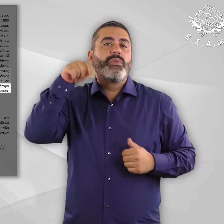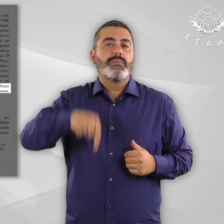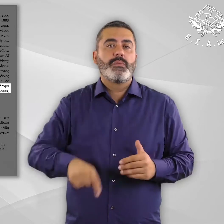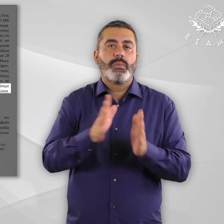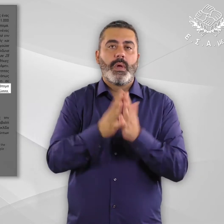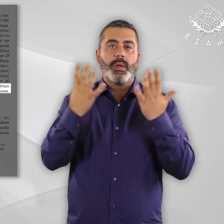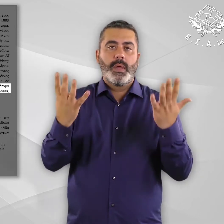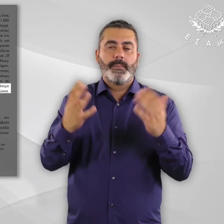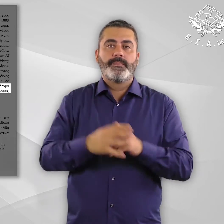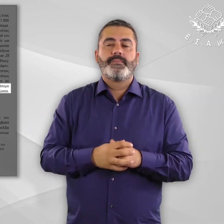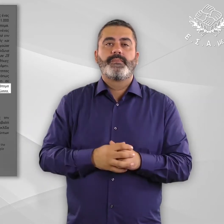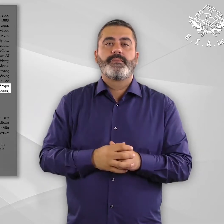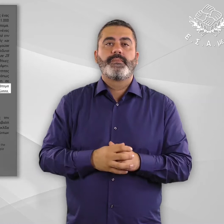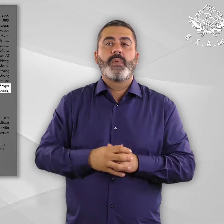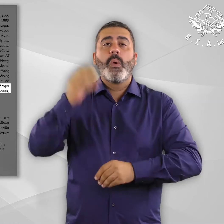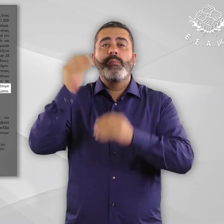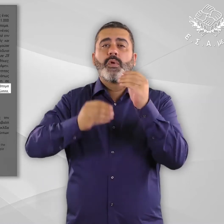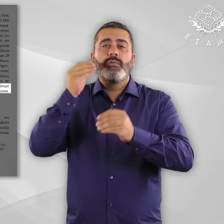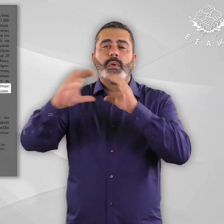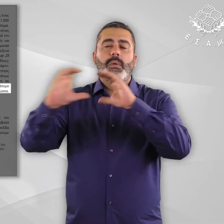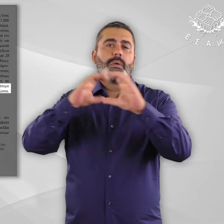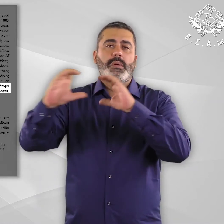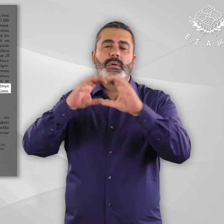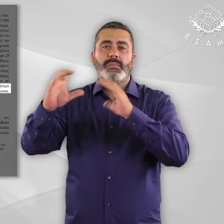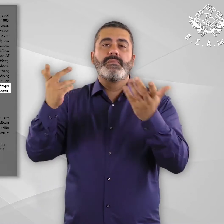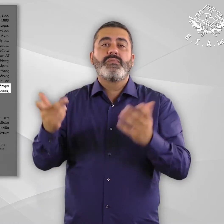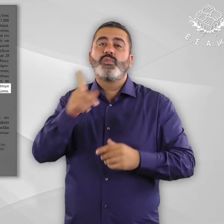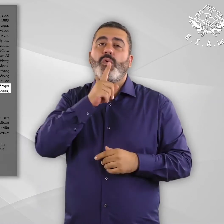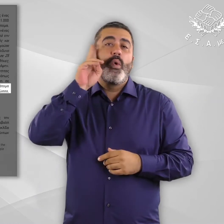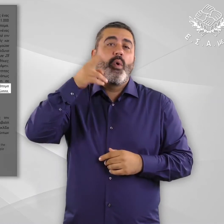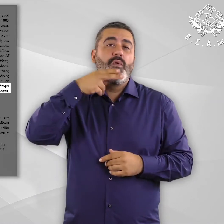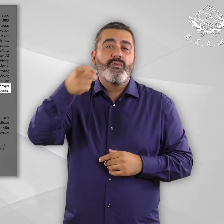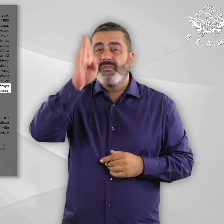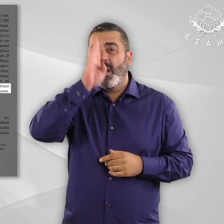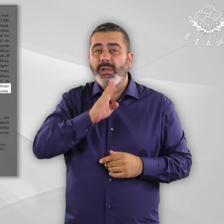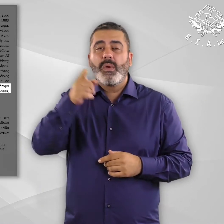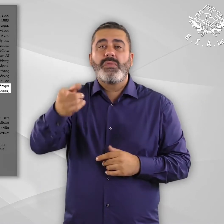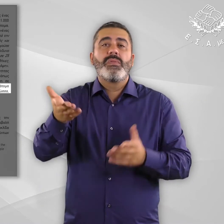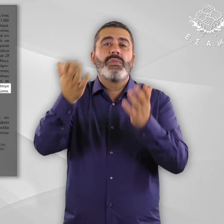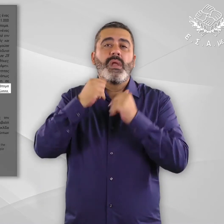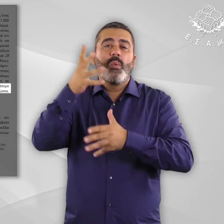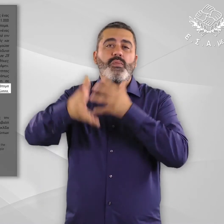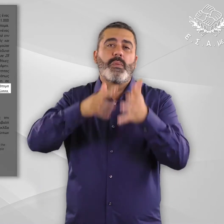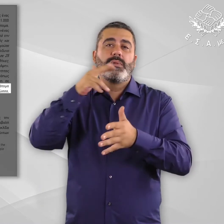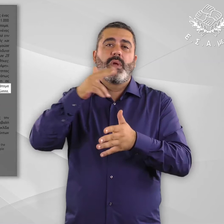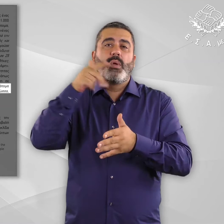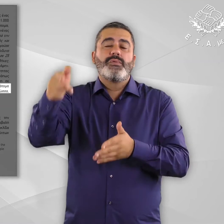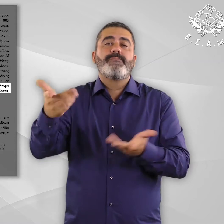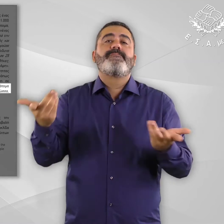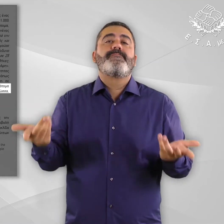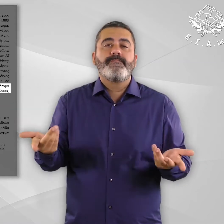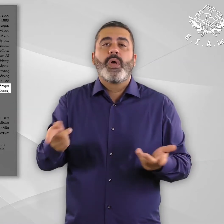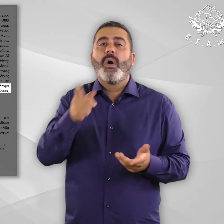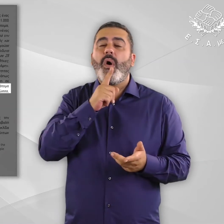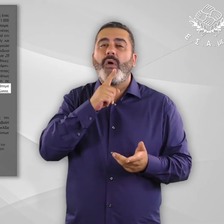Προβλήματα επικοινωνίας αντιμετωπίζουν και άτομα κωφά ή βαρύκοα που δεν έχουν πρόσβαση στην οηματική γλώσσα, όπως έχει διαπιστώσει